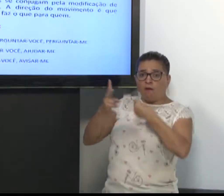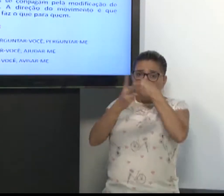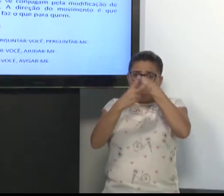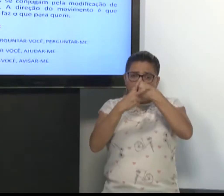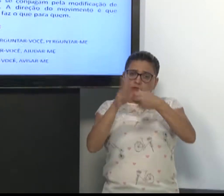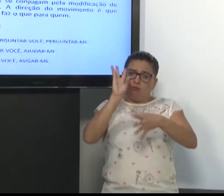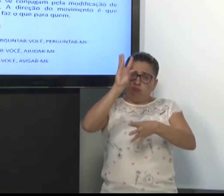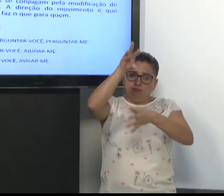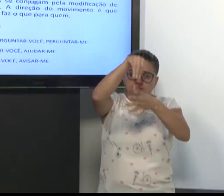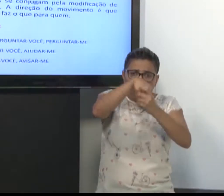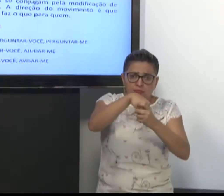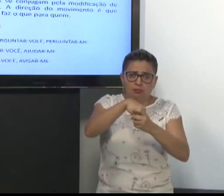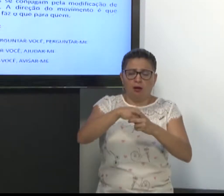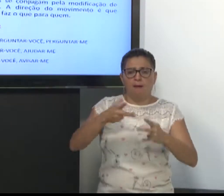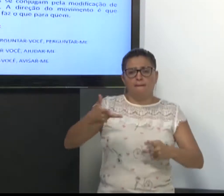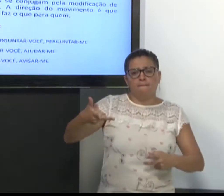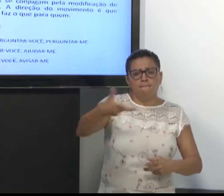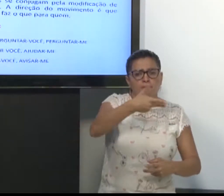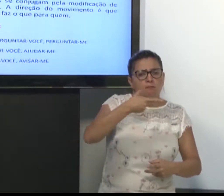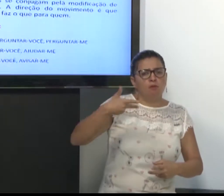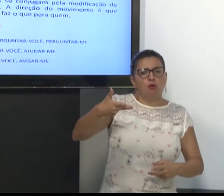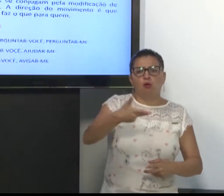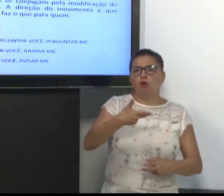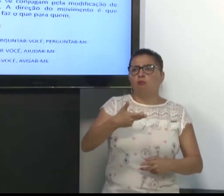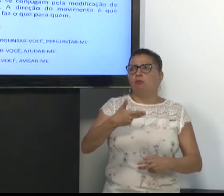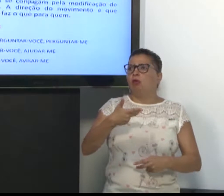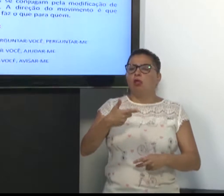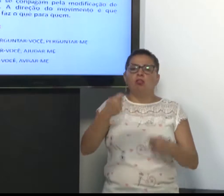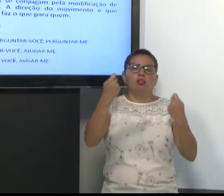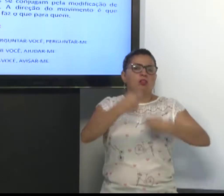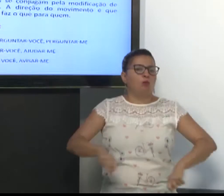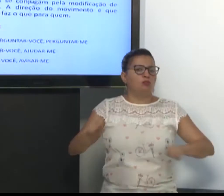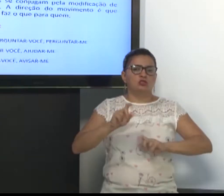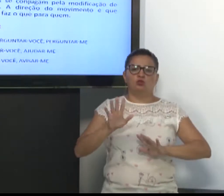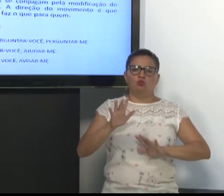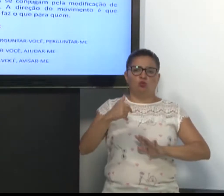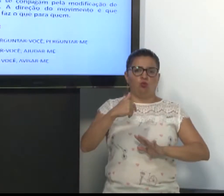clara. Então, o verbo já está incorporado ao pronome pessoal.